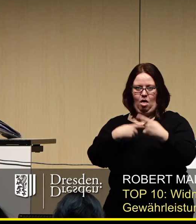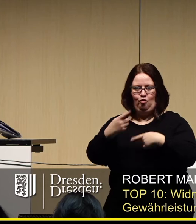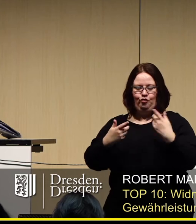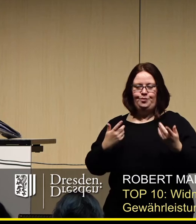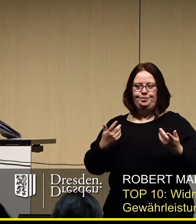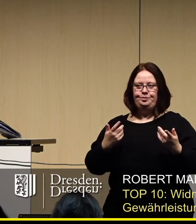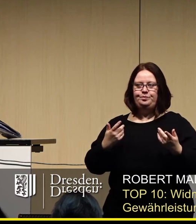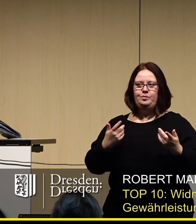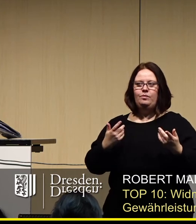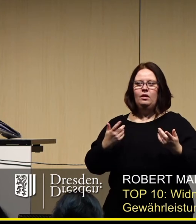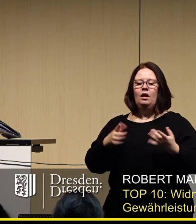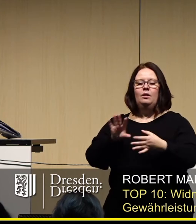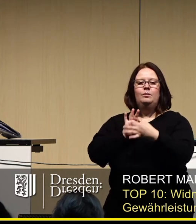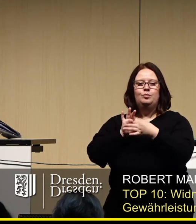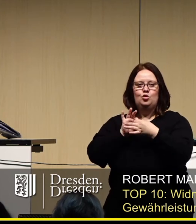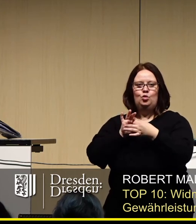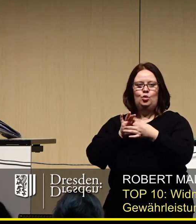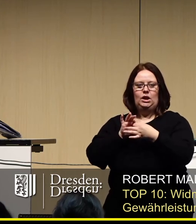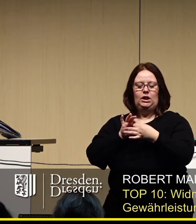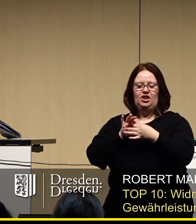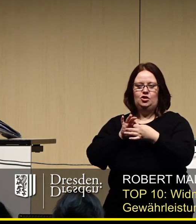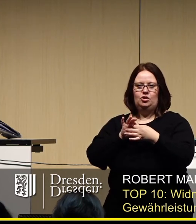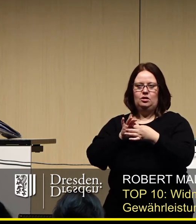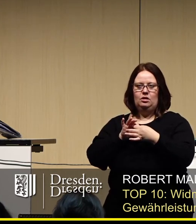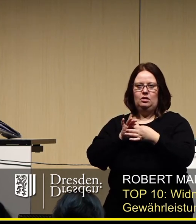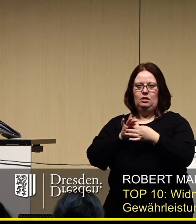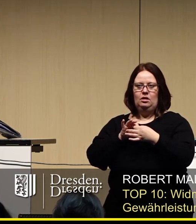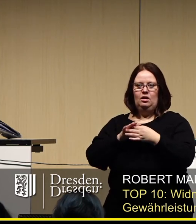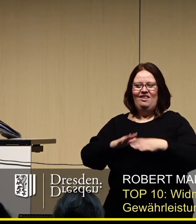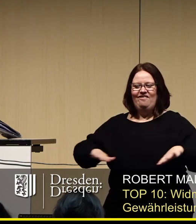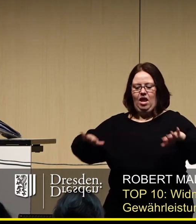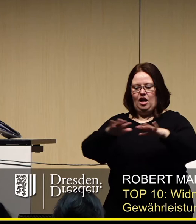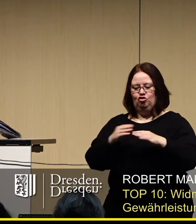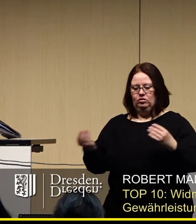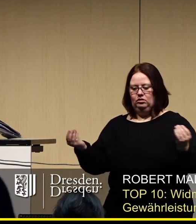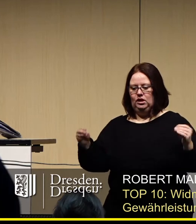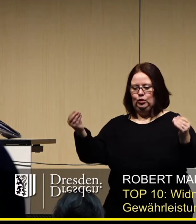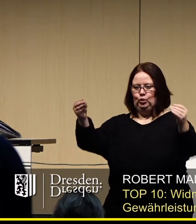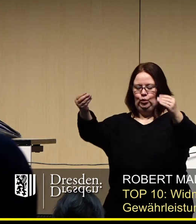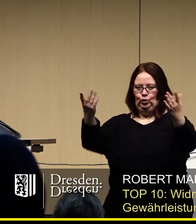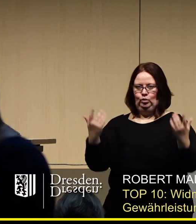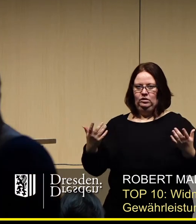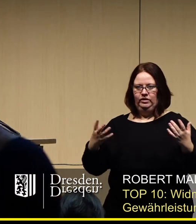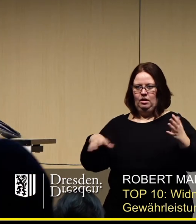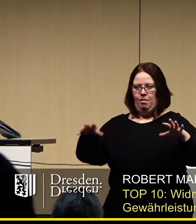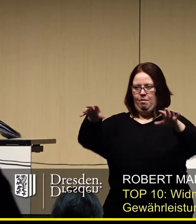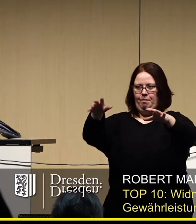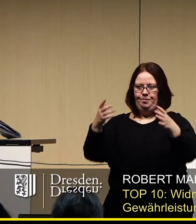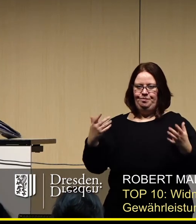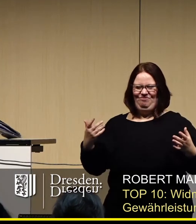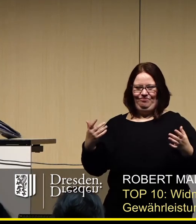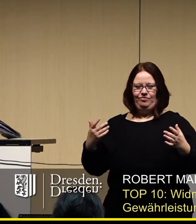lassen. Bezüglich der Flächen, die zugewiesen oder jetzt zusätzlich zur Verfügung gestellt werden sollen,